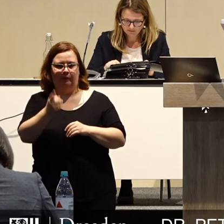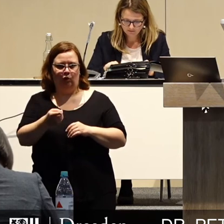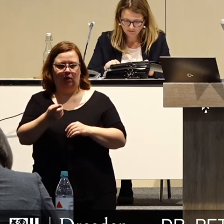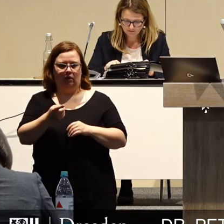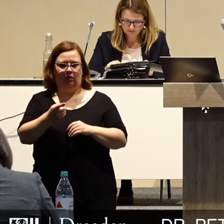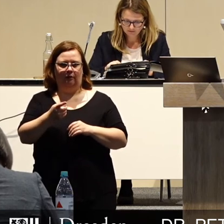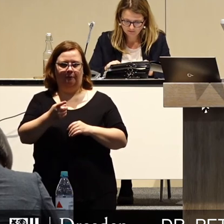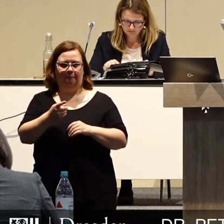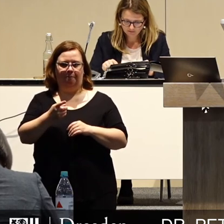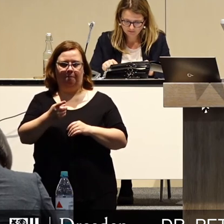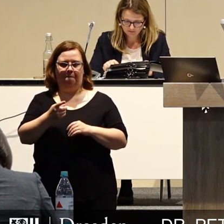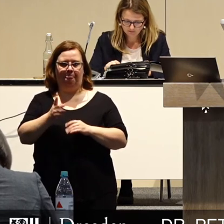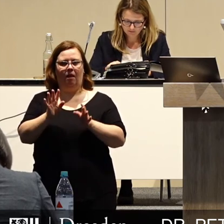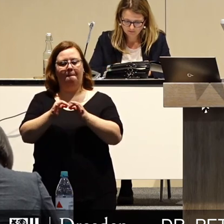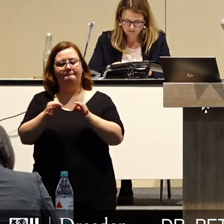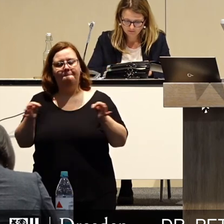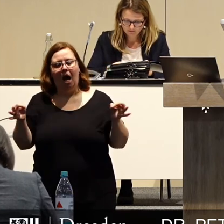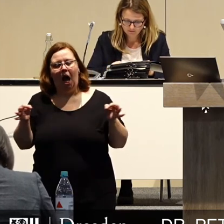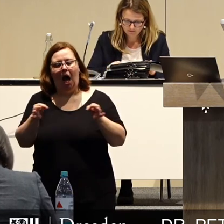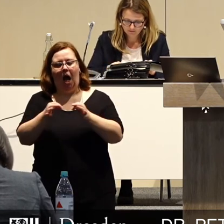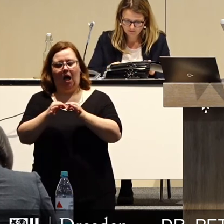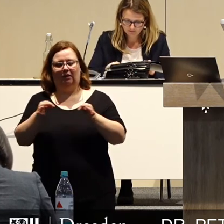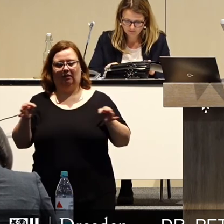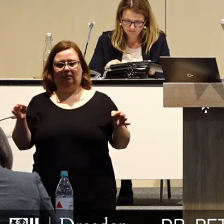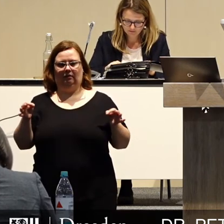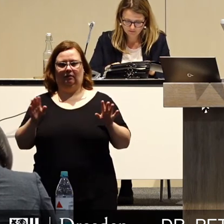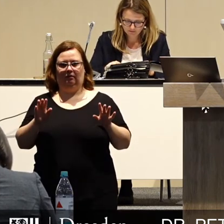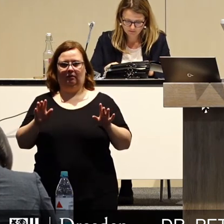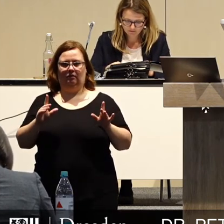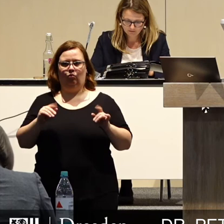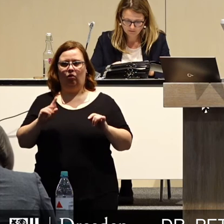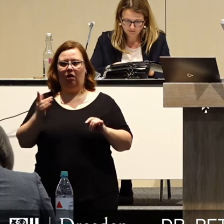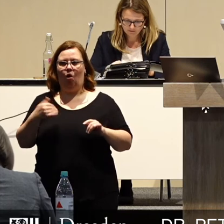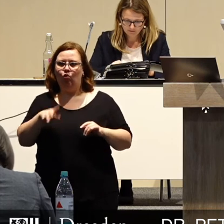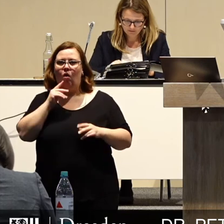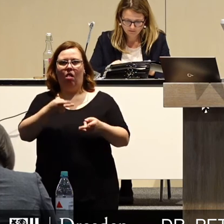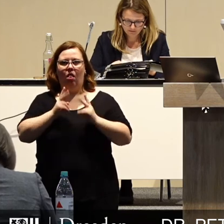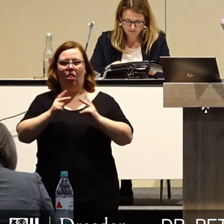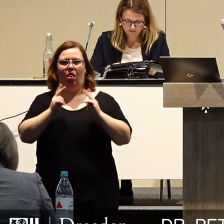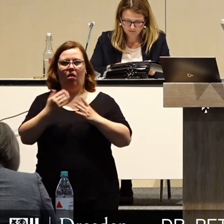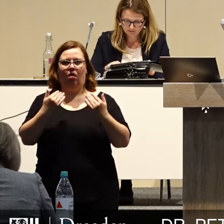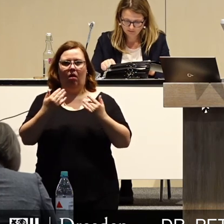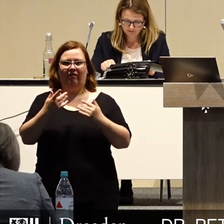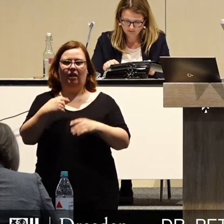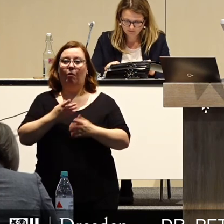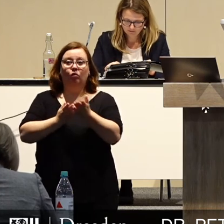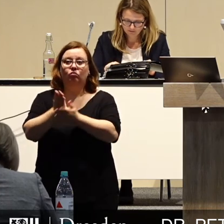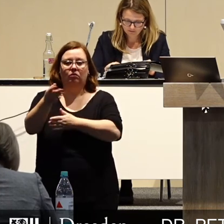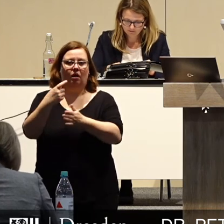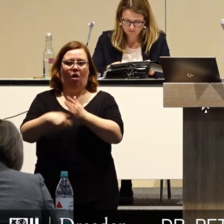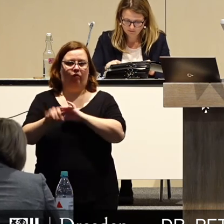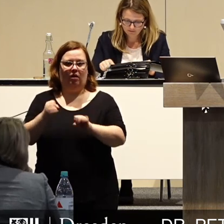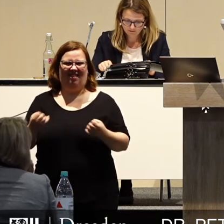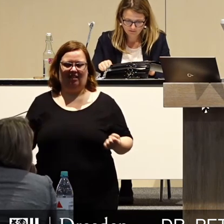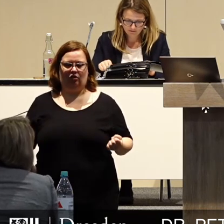dass wir Maß und Ziel bewahren und uns nicht auf Pumpdinge finanzieren, die wir uns dauerhaft nicht leisten